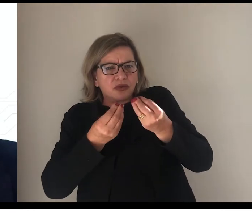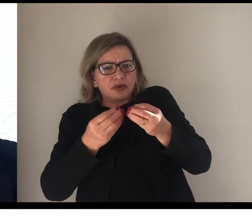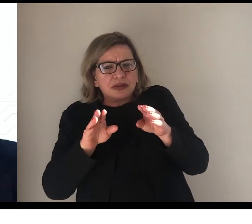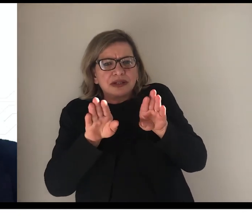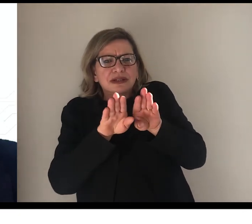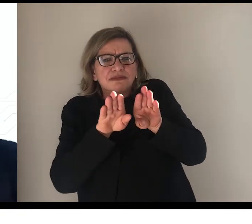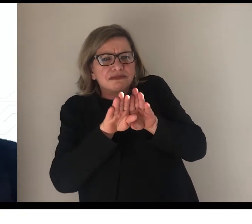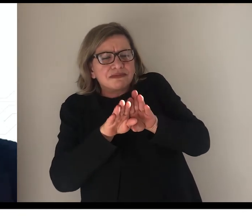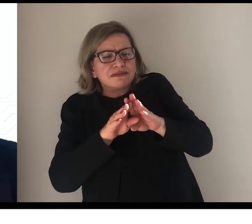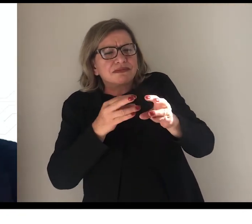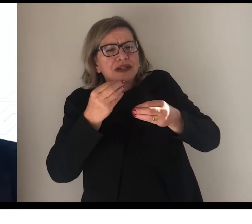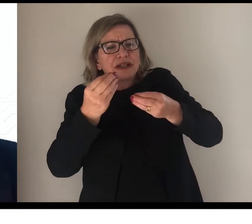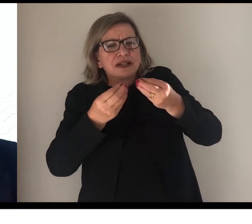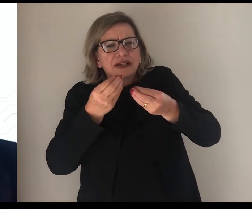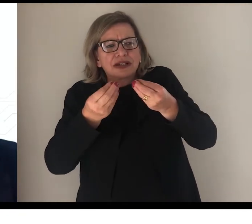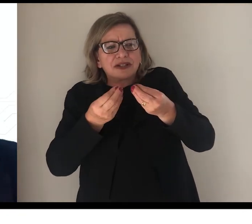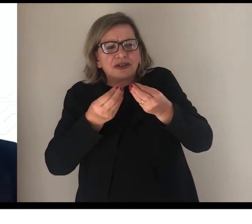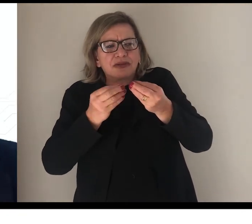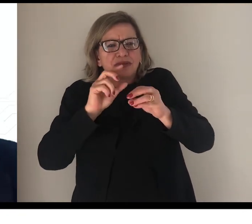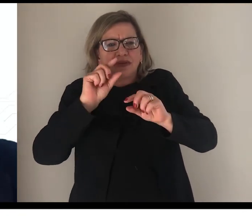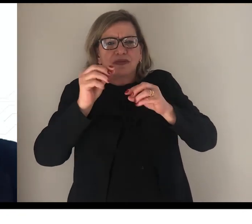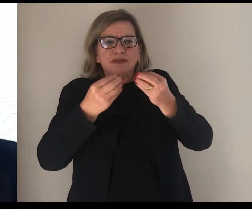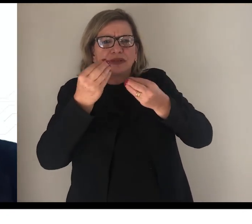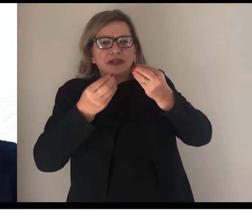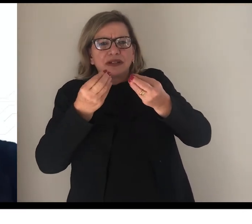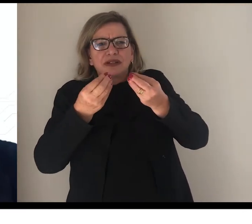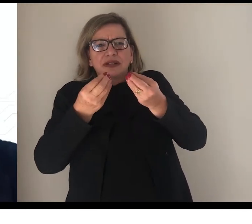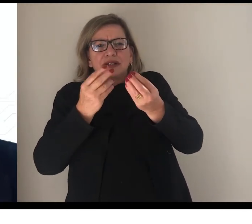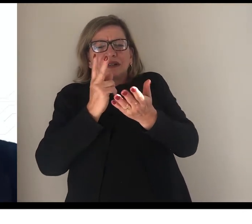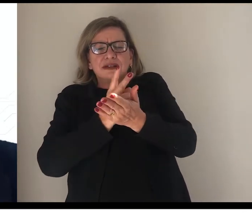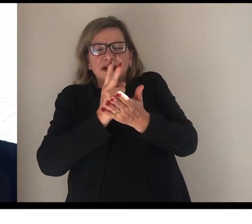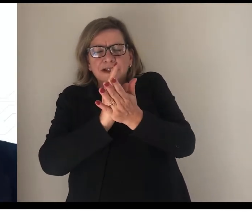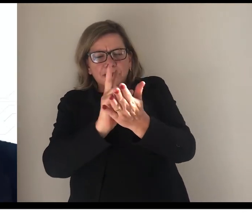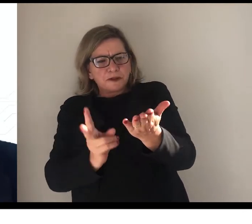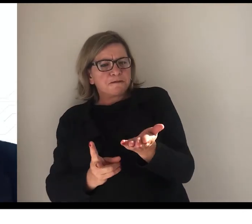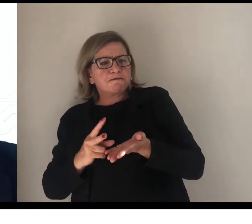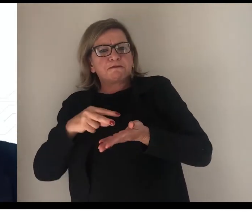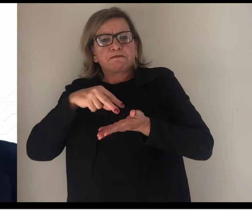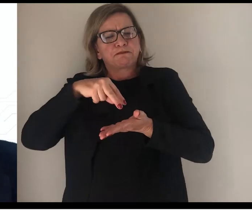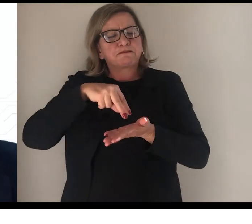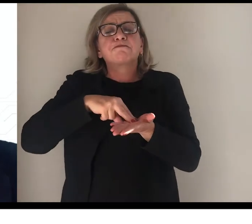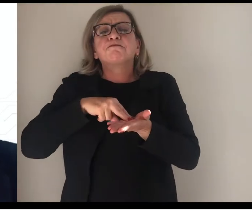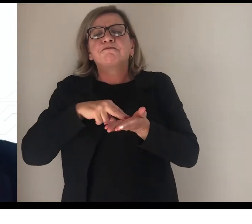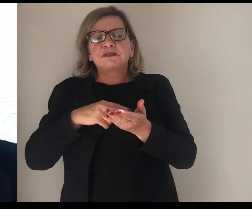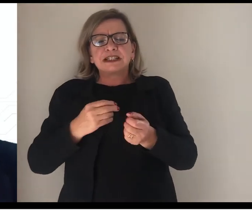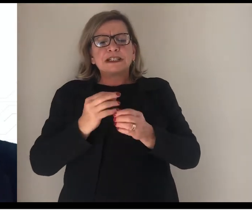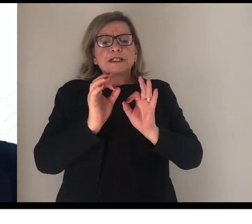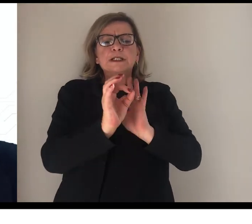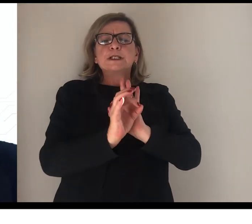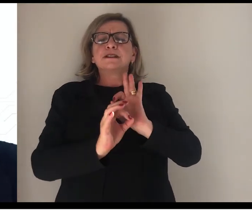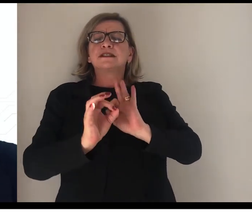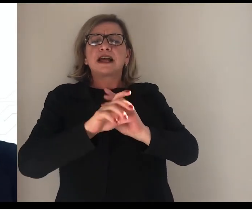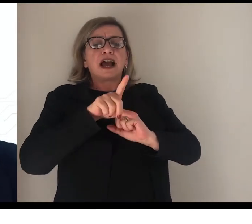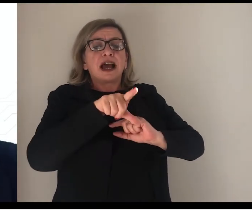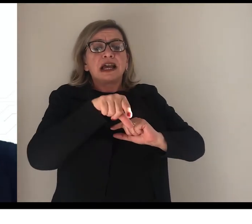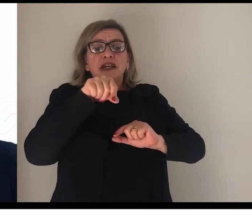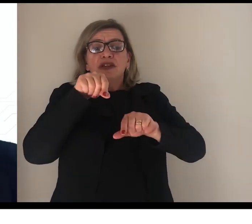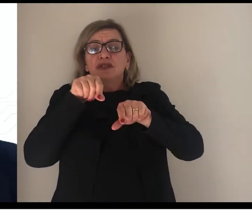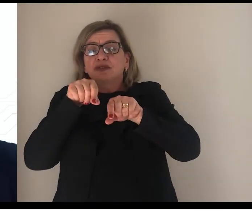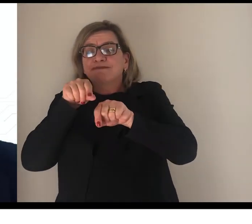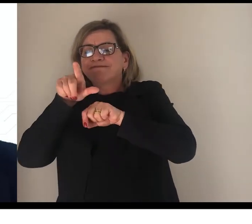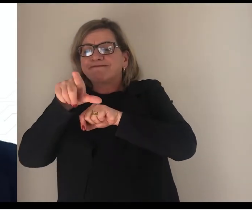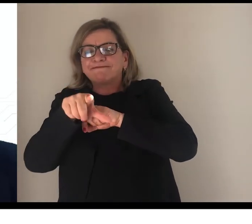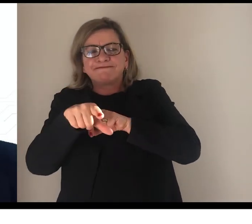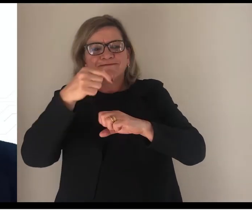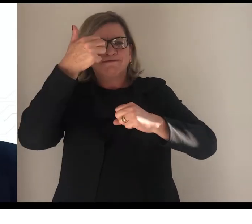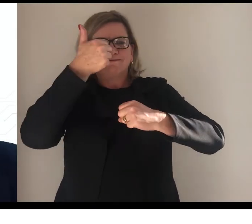até o nosso grande esforço é na hora de compor o quadro de tutores,